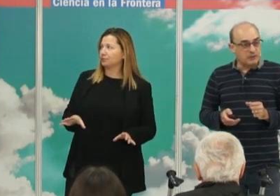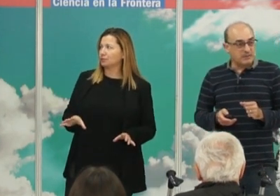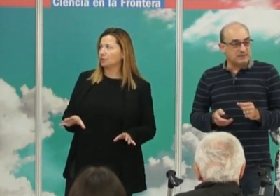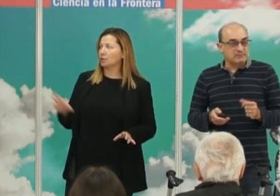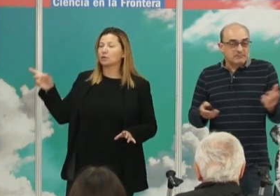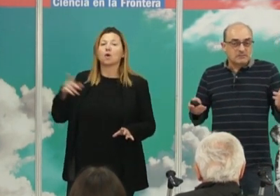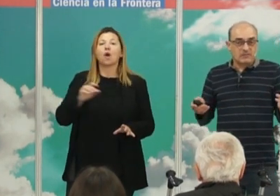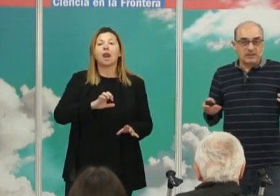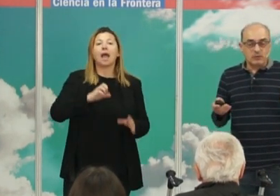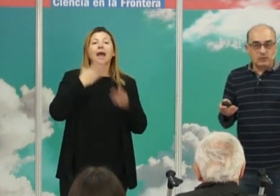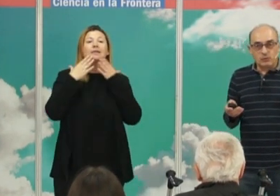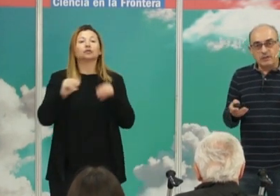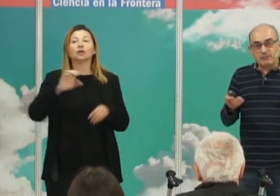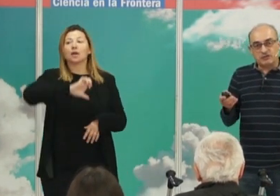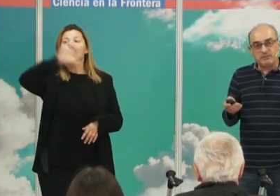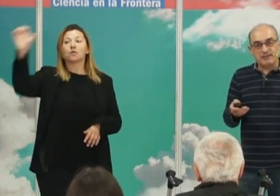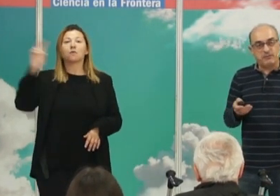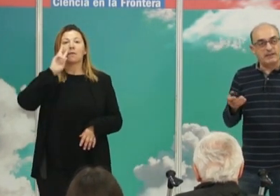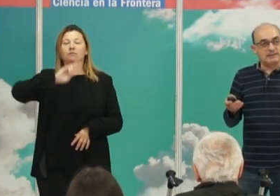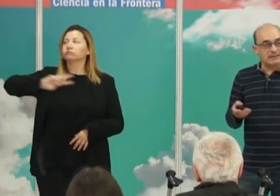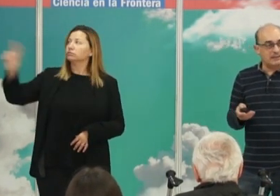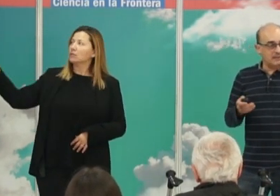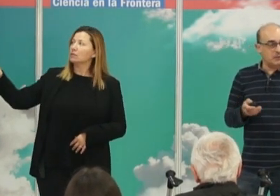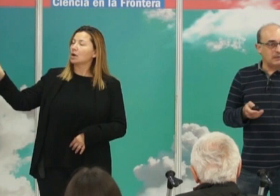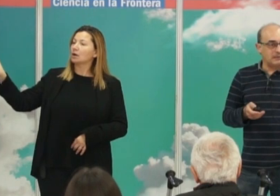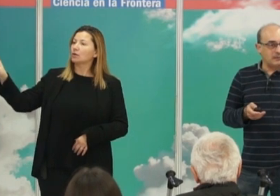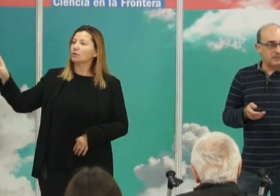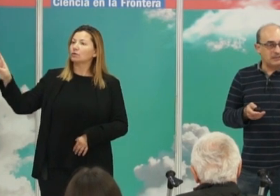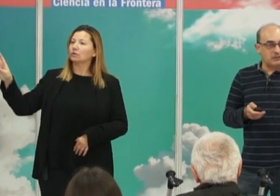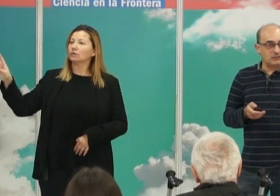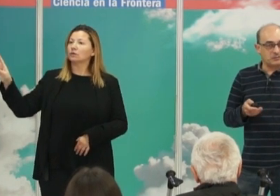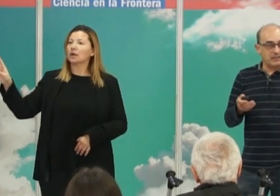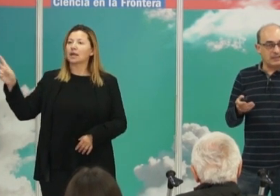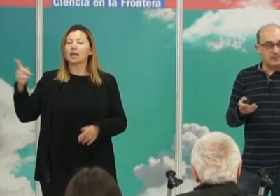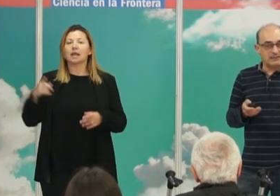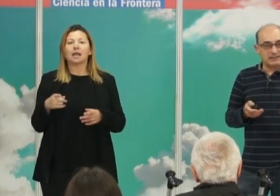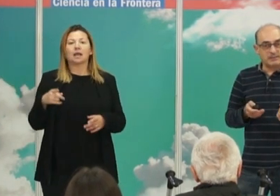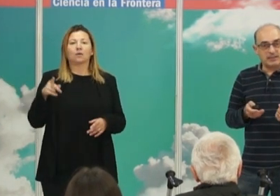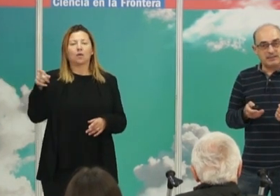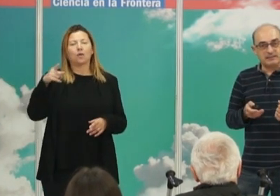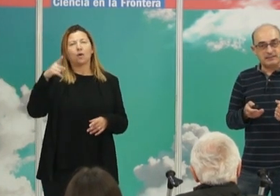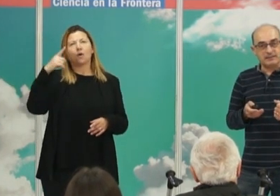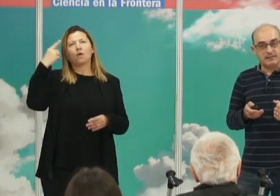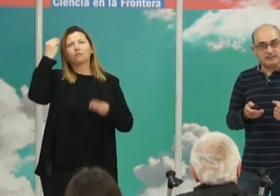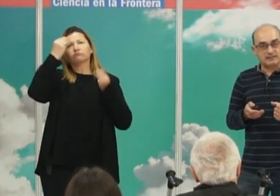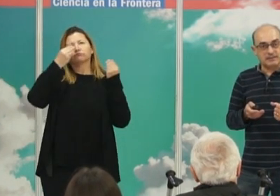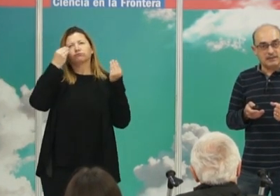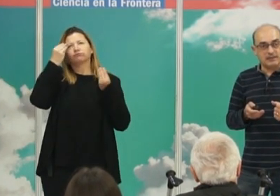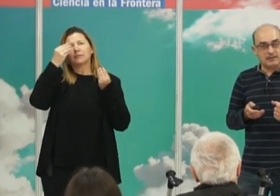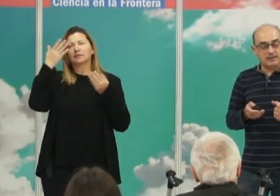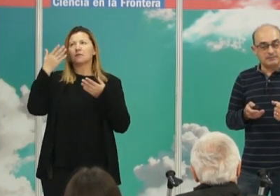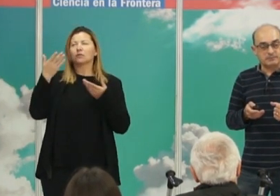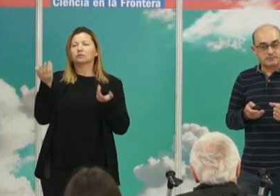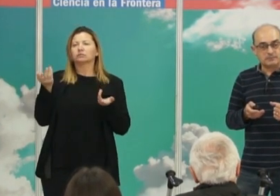historia de Europa, una posible fuente de desigualdad en el pasado nos viene a la mente rápidamente, que es